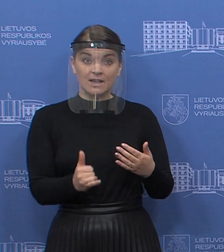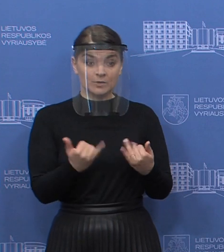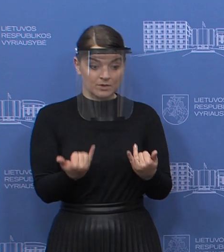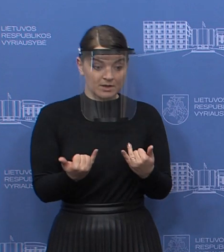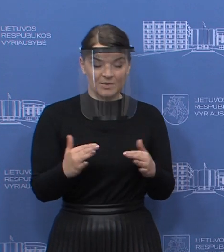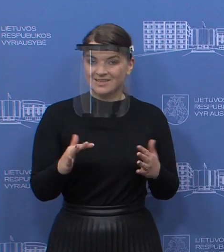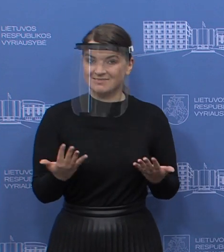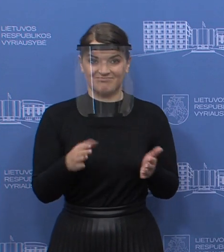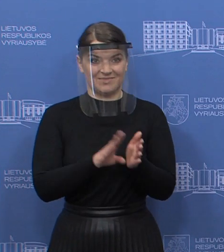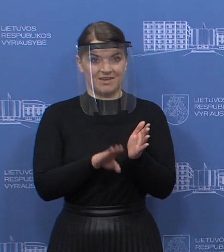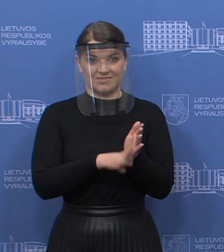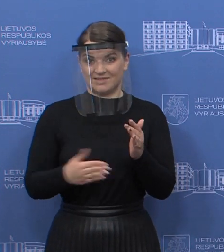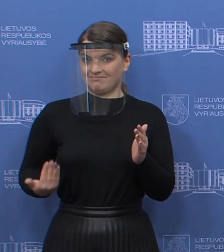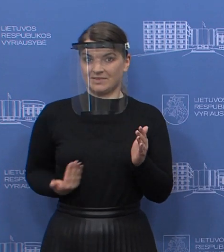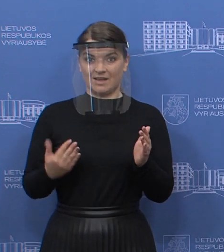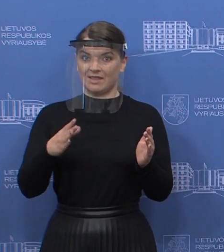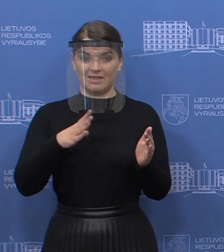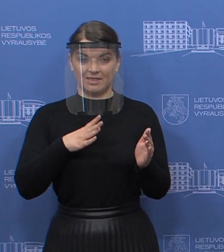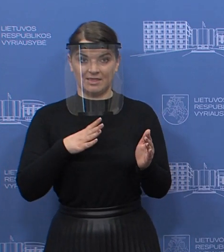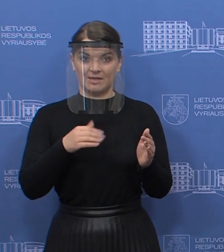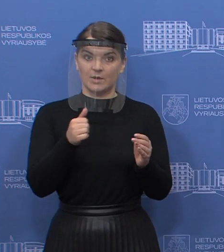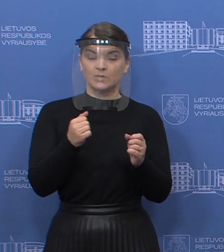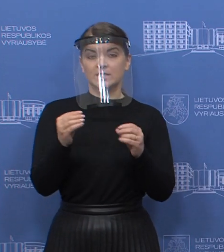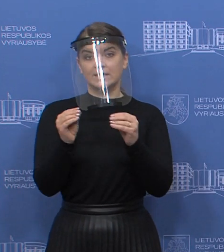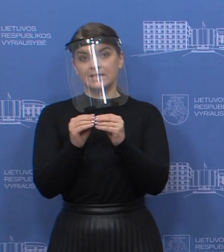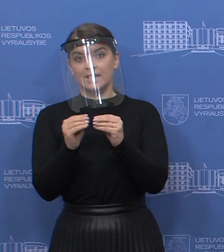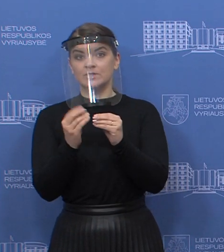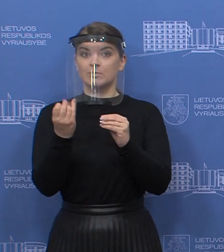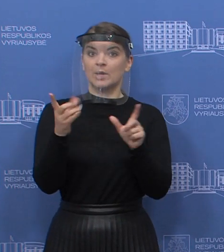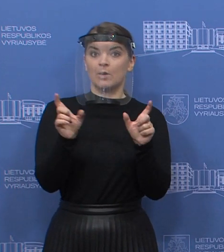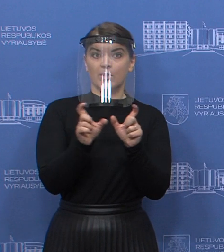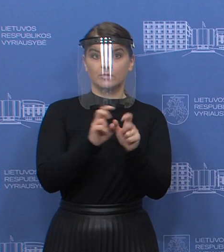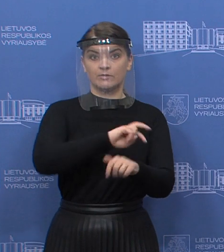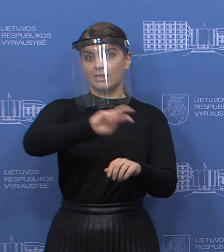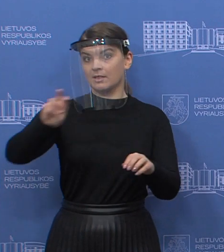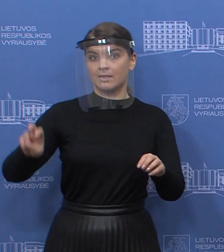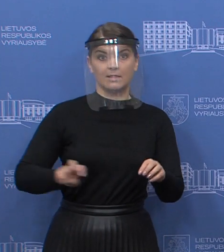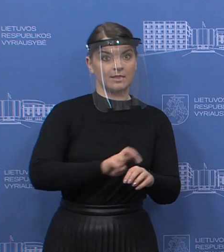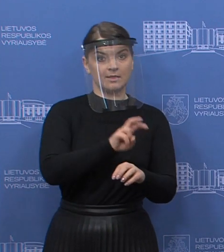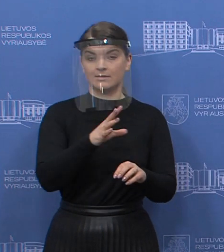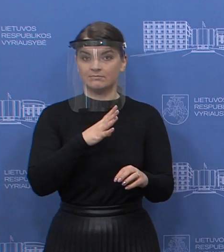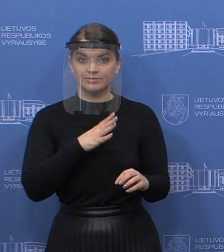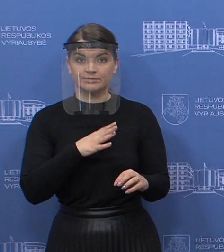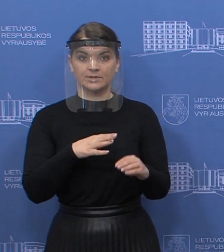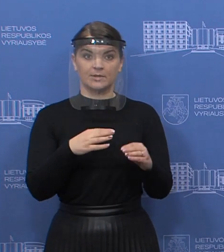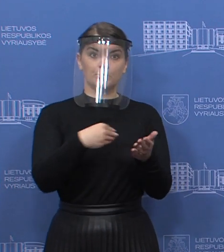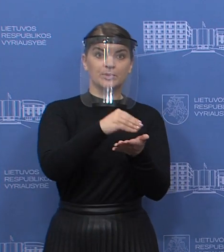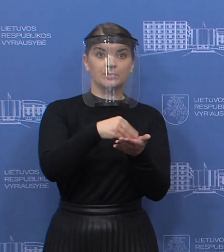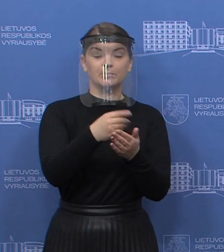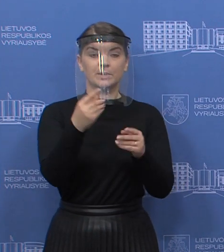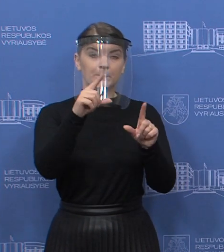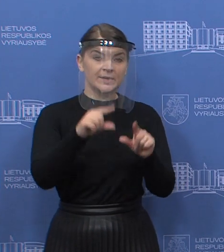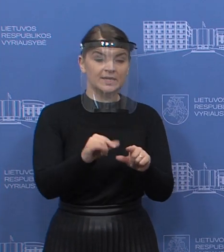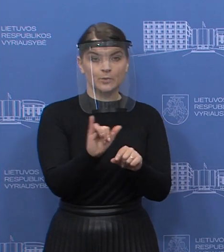ką galbūt įprastom sąlygom darydavo, apibėgti 10-15 parduotuvių, rasti pigiausią produktą, tokiu būdu